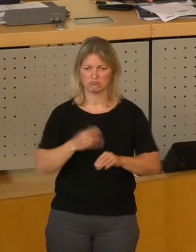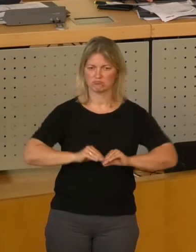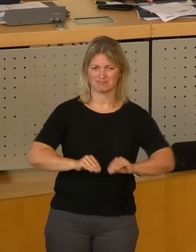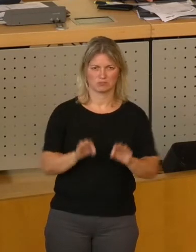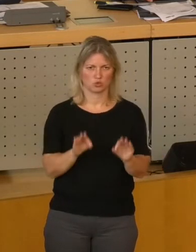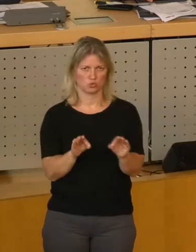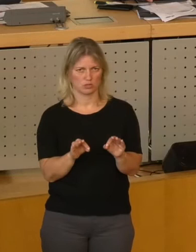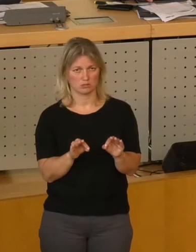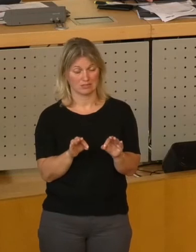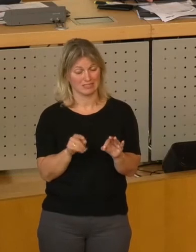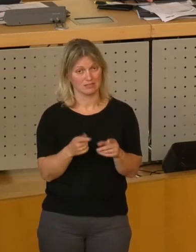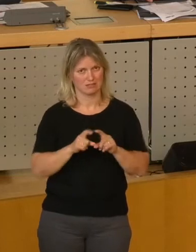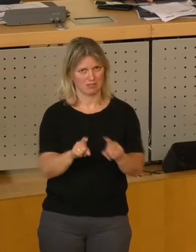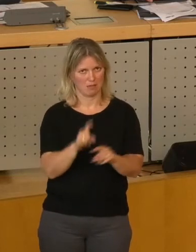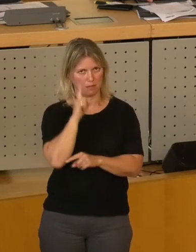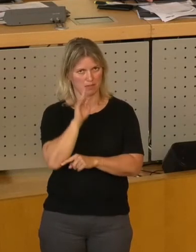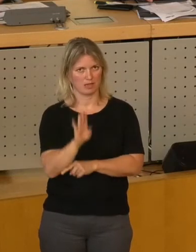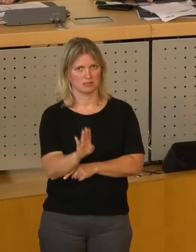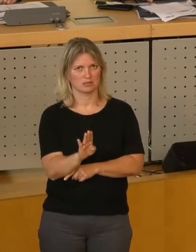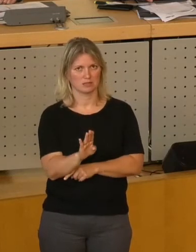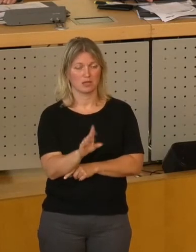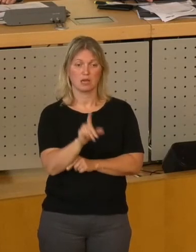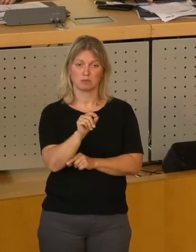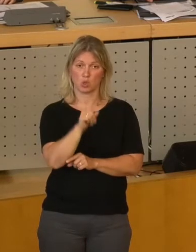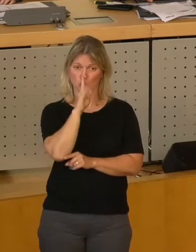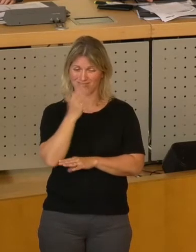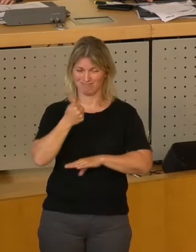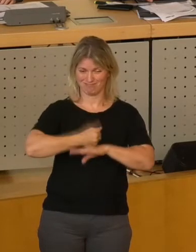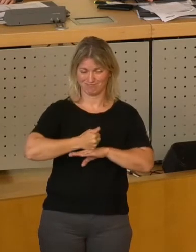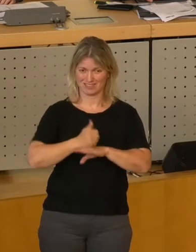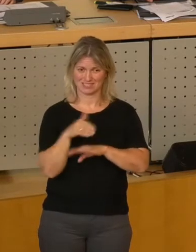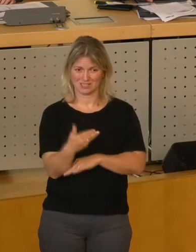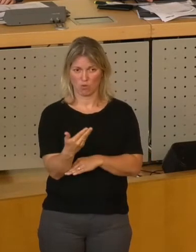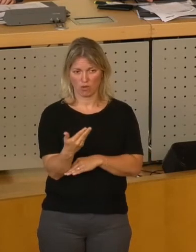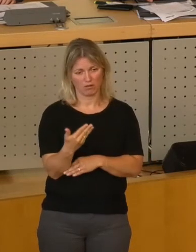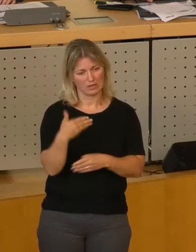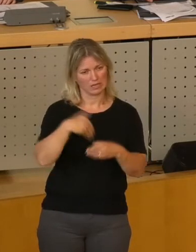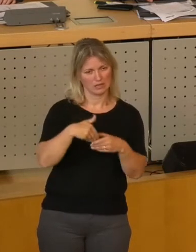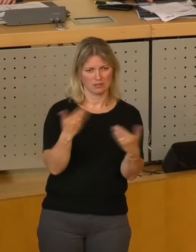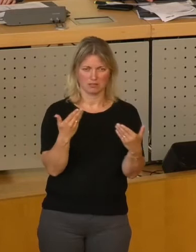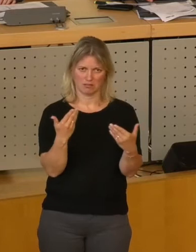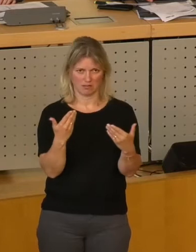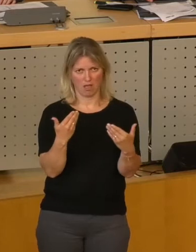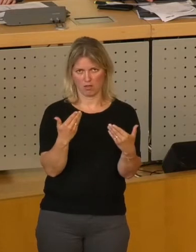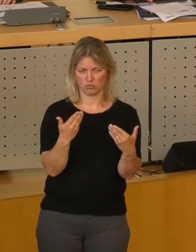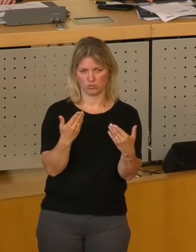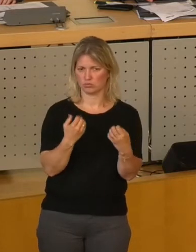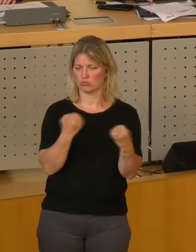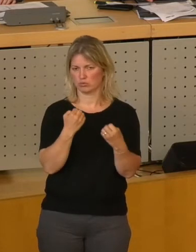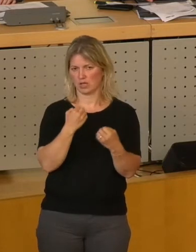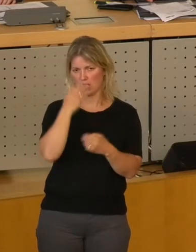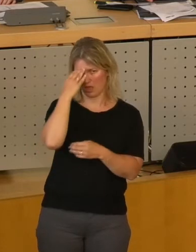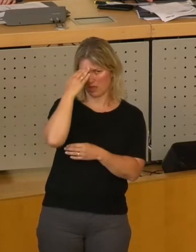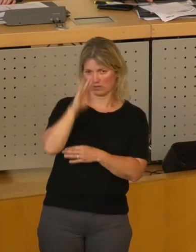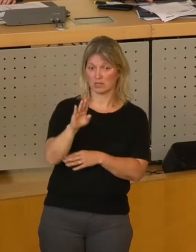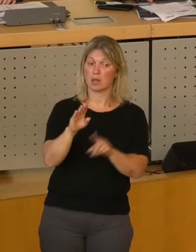das macht sie dann in dieser Eigenschaft, auch in dieser Abstraktheit, die damit verbunden ist, durchaus eben versetzbar